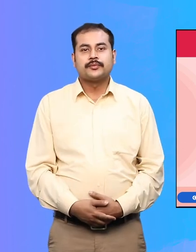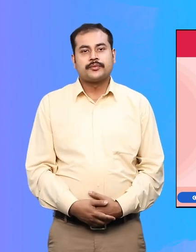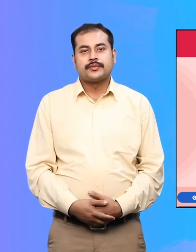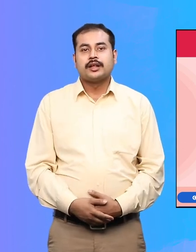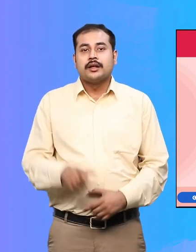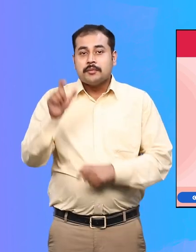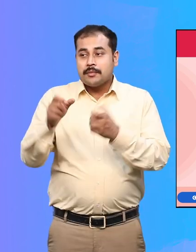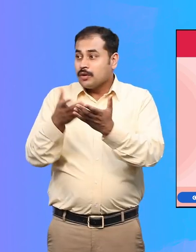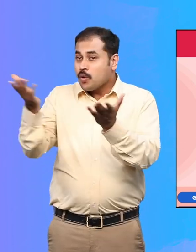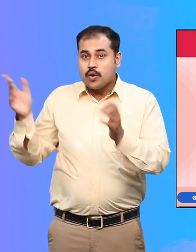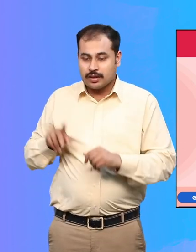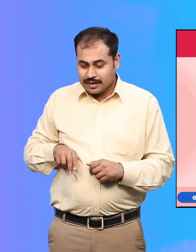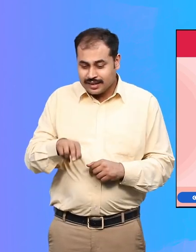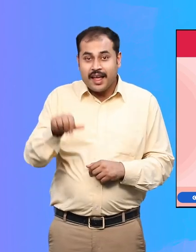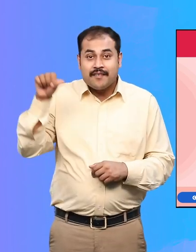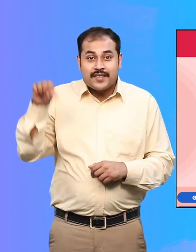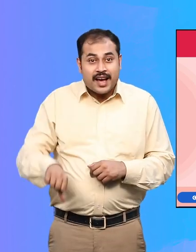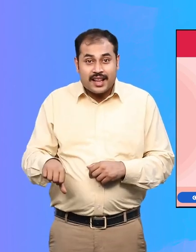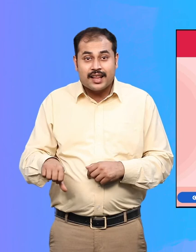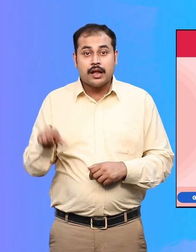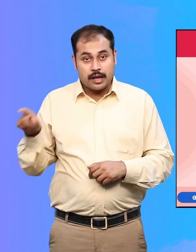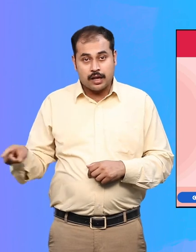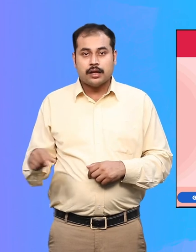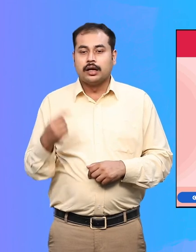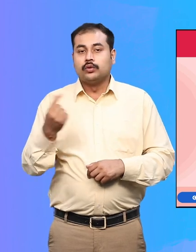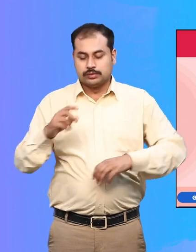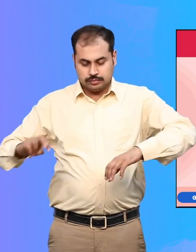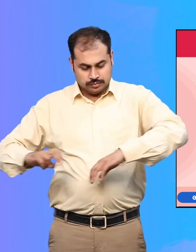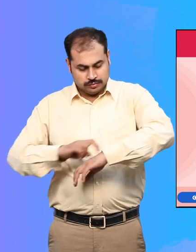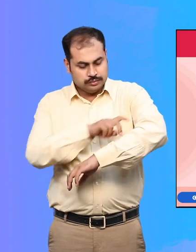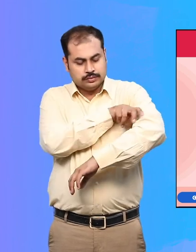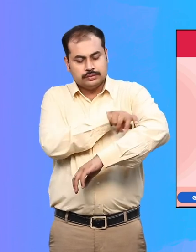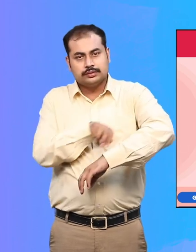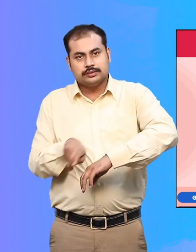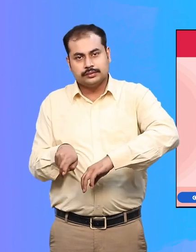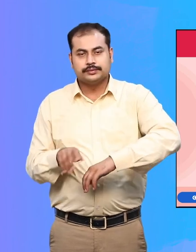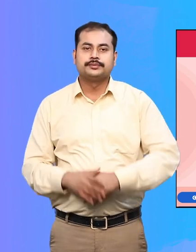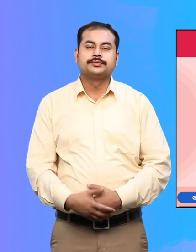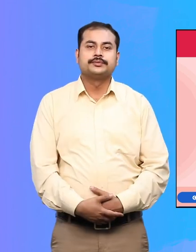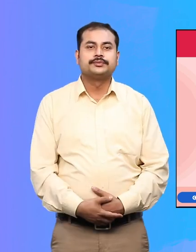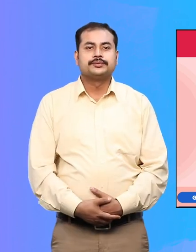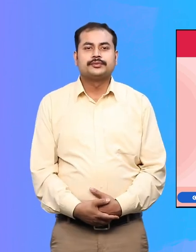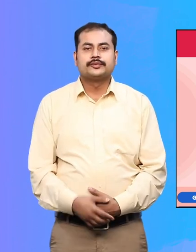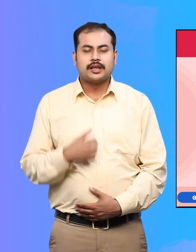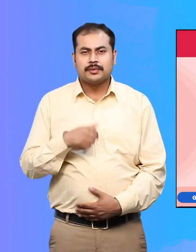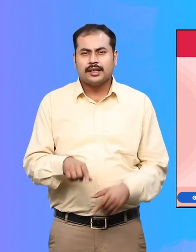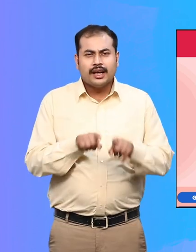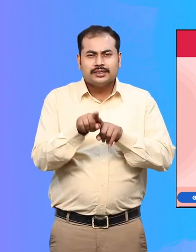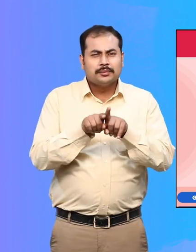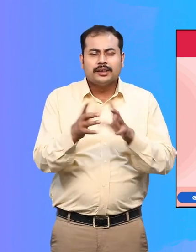ताके वीलचेर उपियोग करता एवं स्ट्रोलर या काठ लिये हुए व्यक्ति आसानी